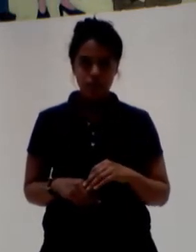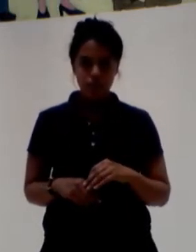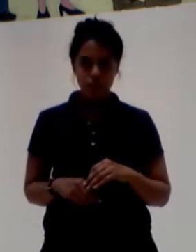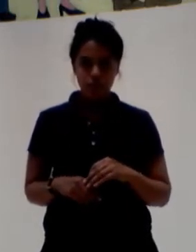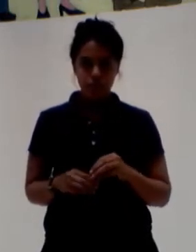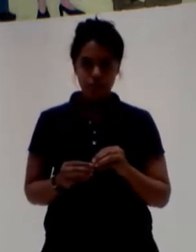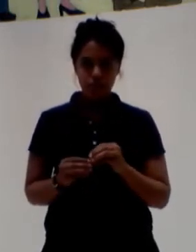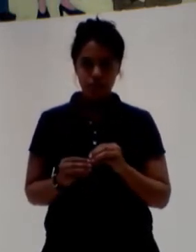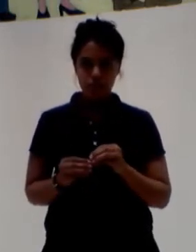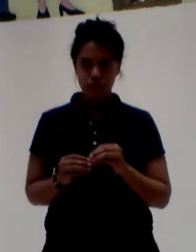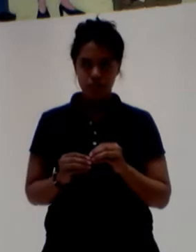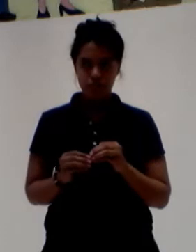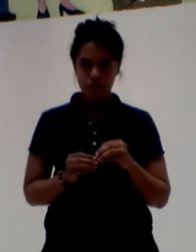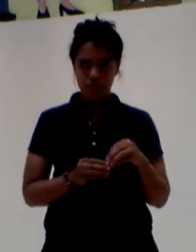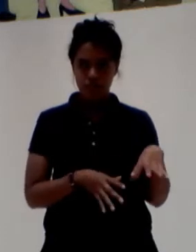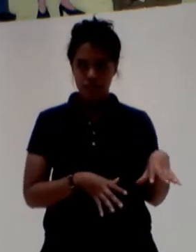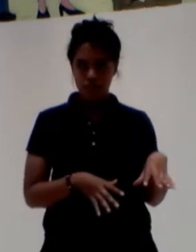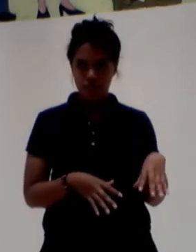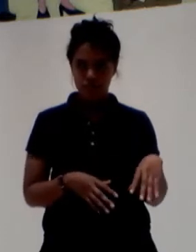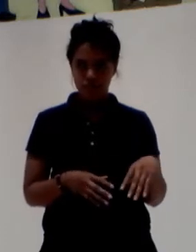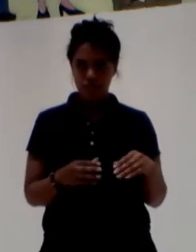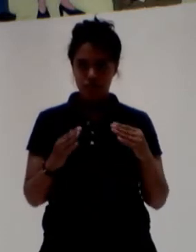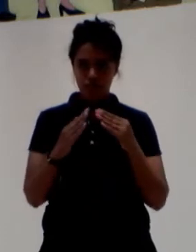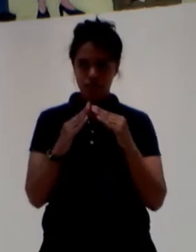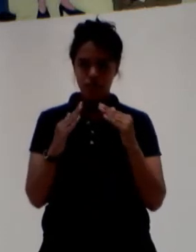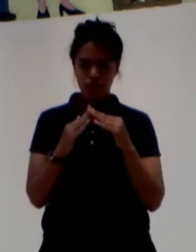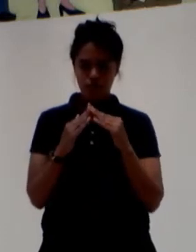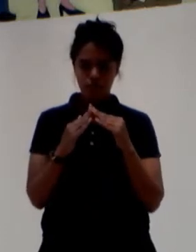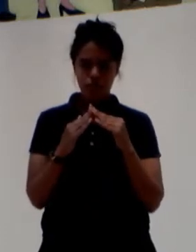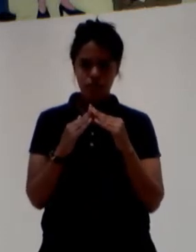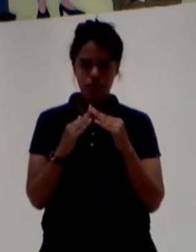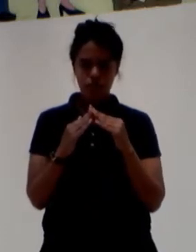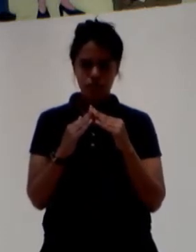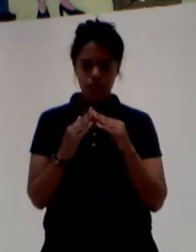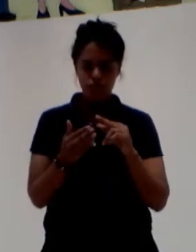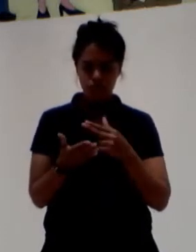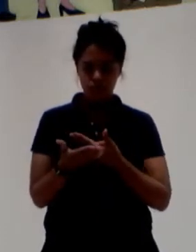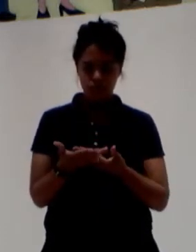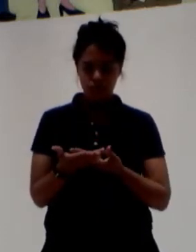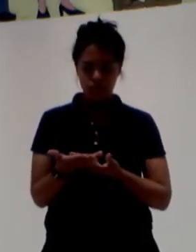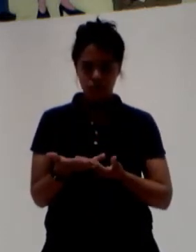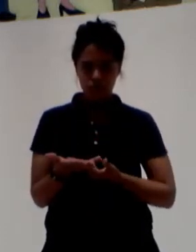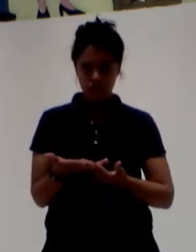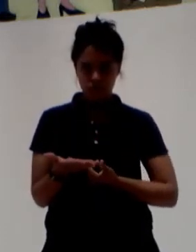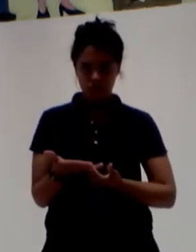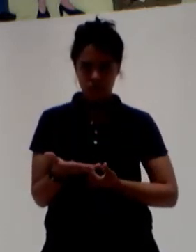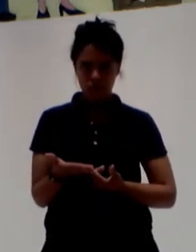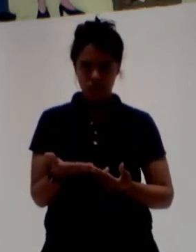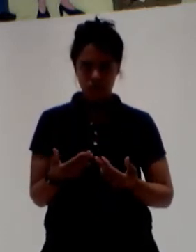Desapareció la casa, las fotografías y Pablo.